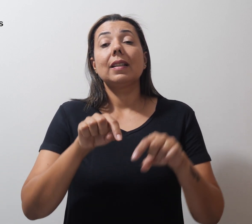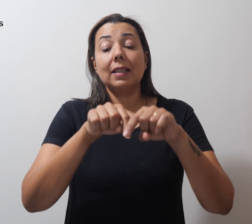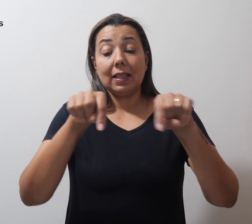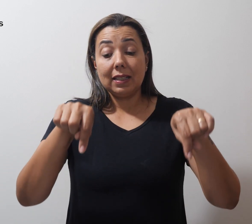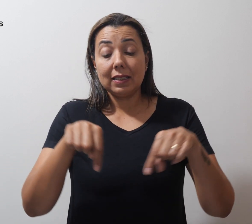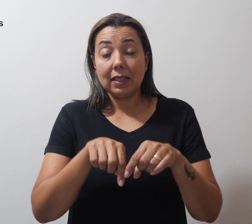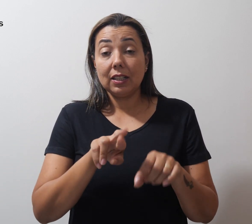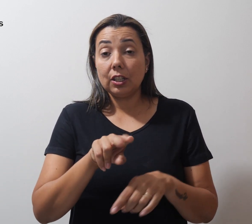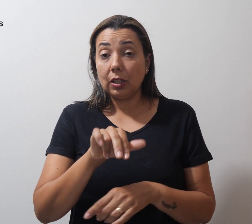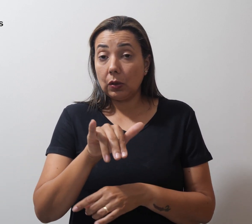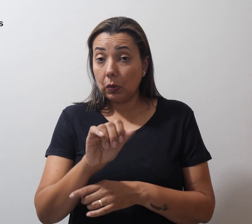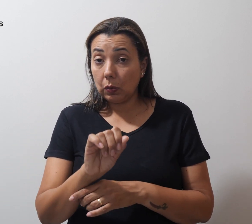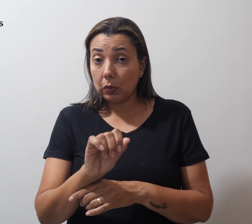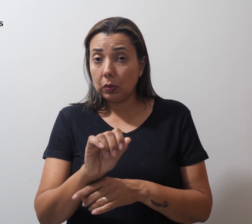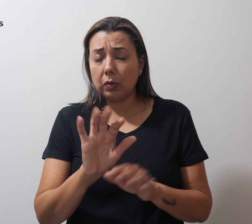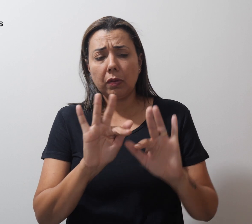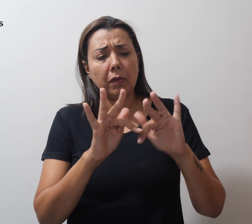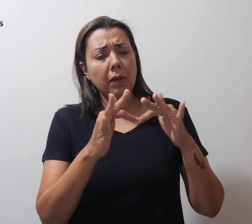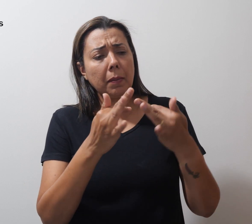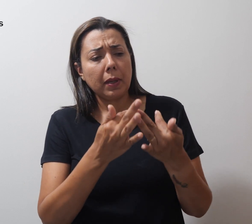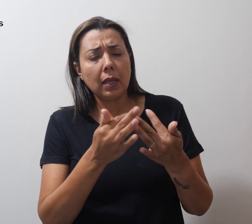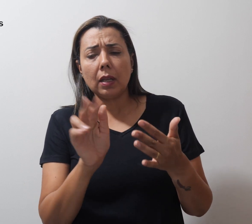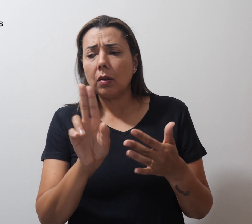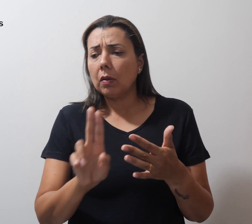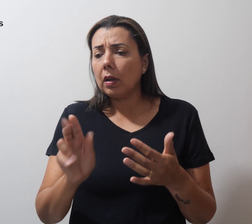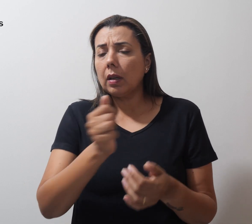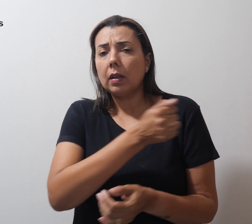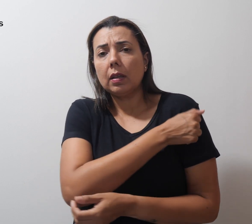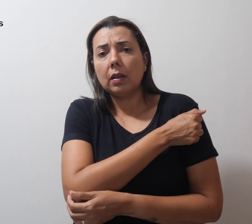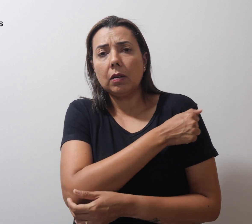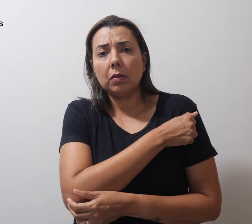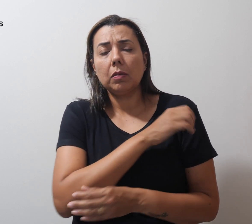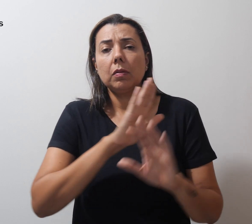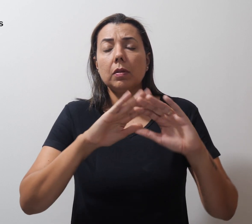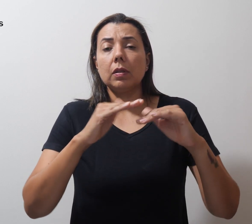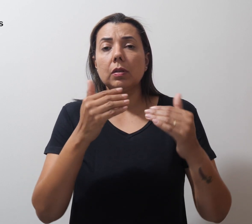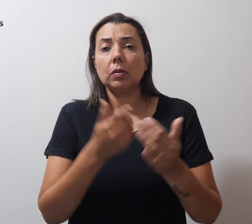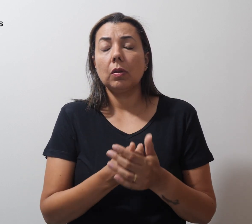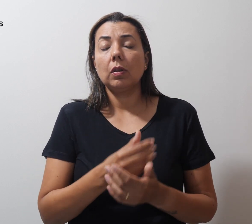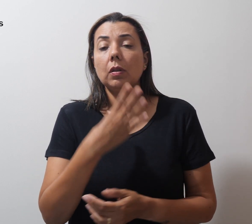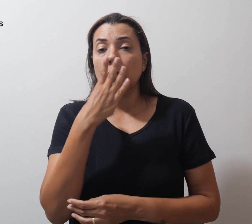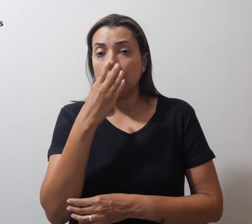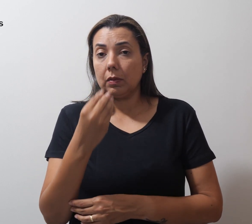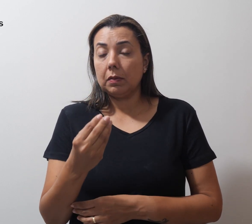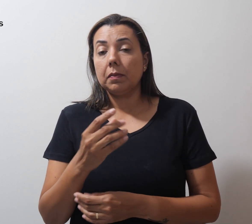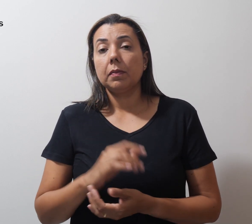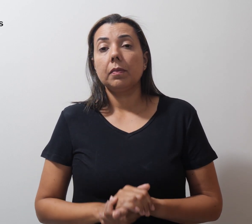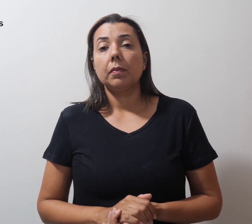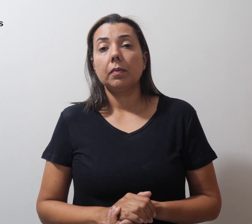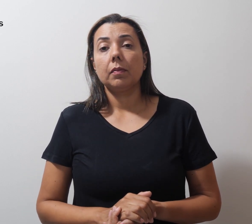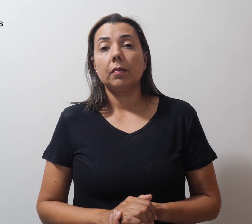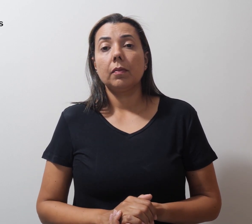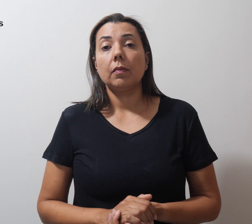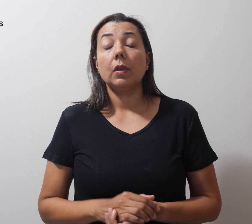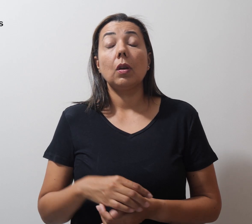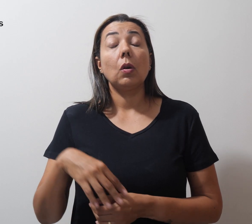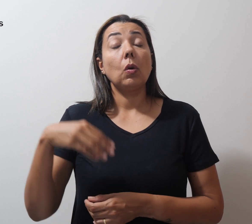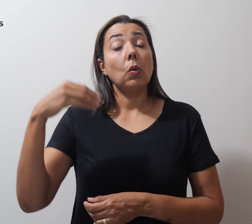pais, universitários e estudantes das escolas do Guará. O intervalo teve um